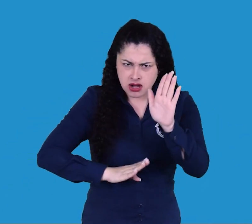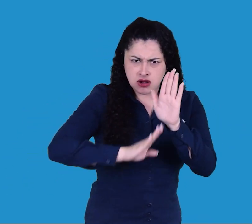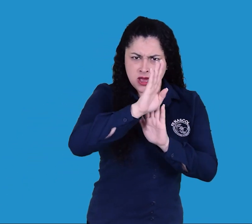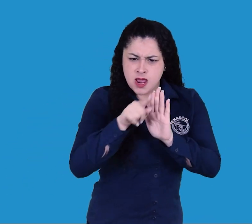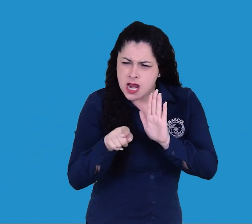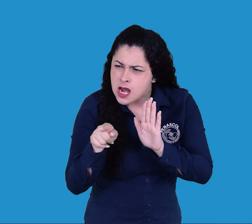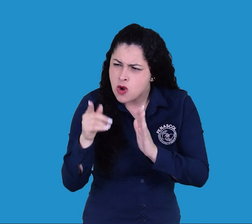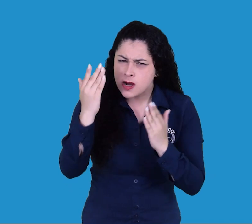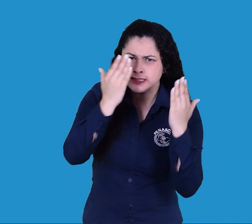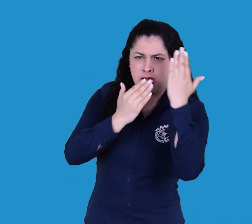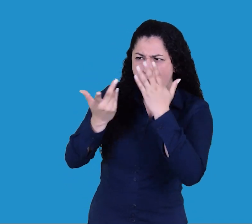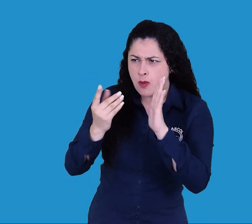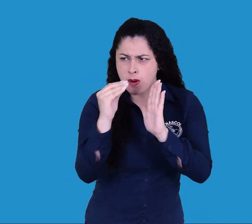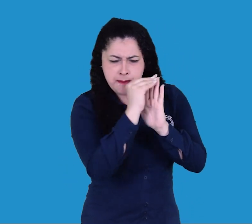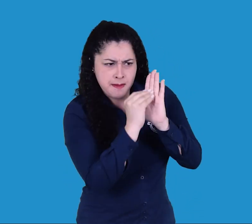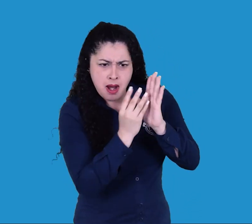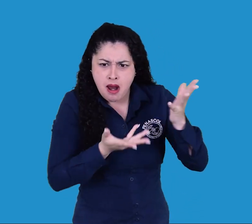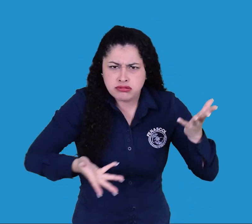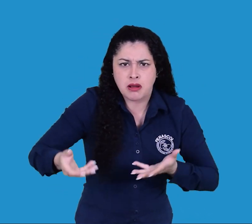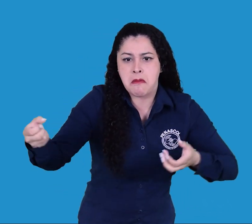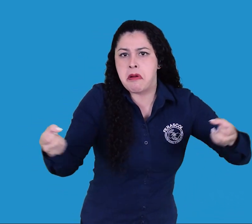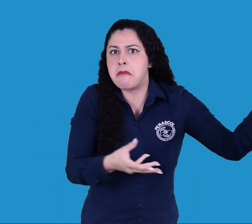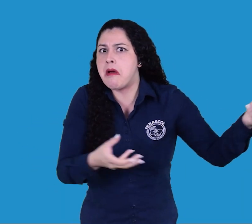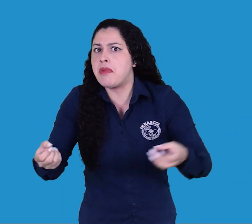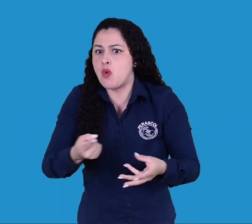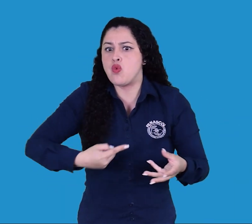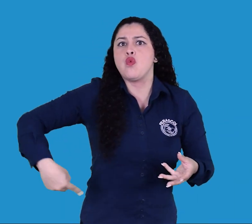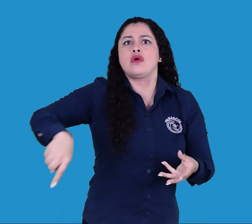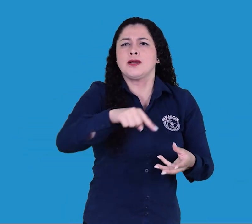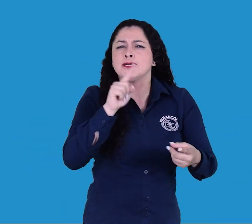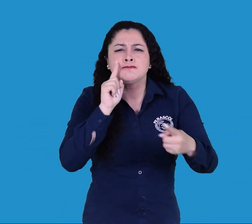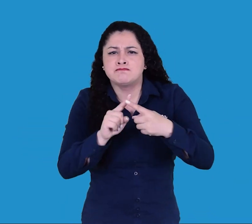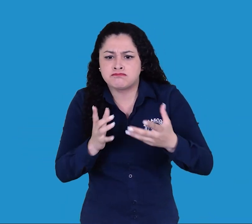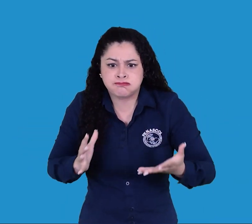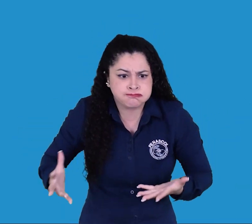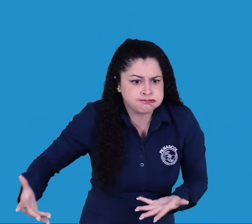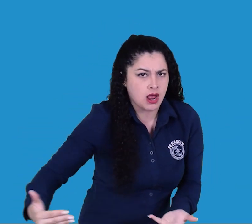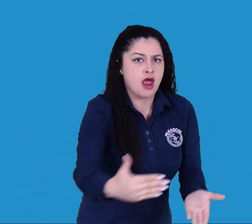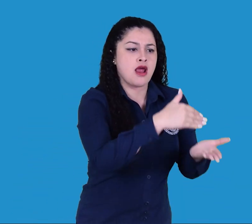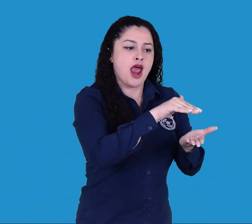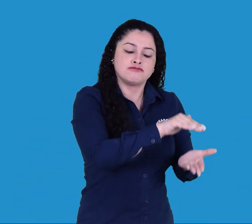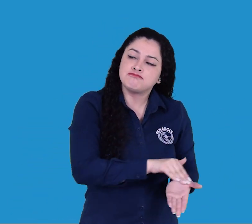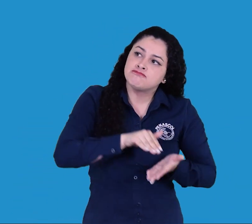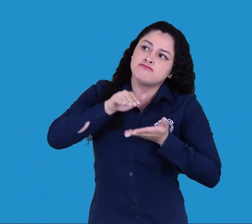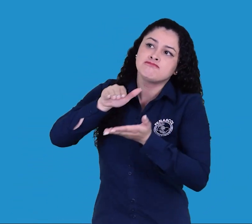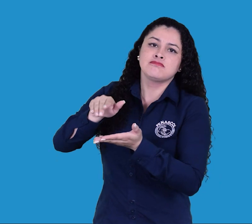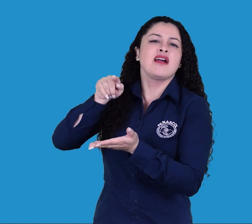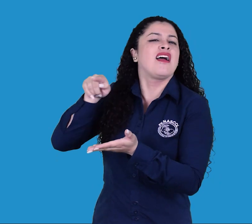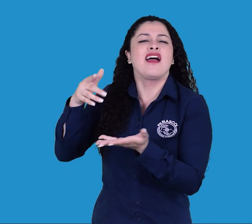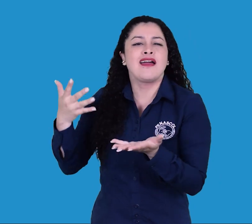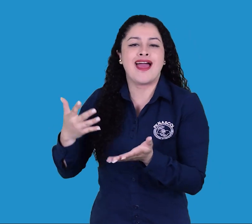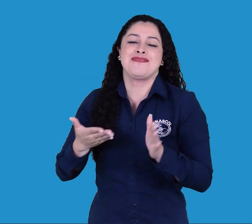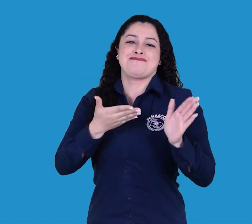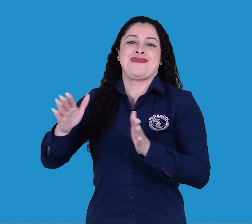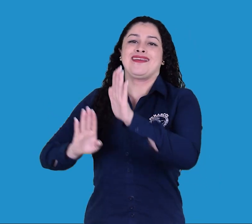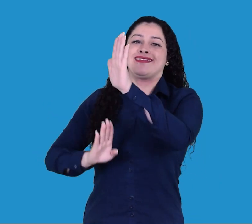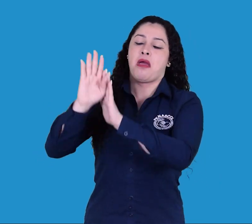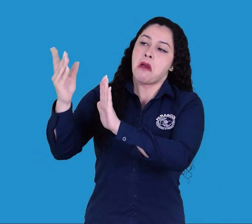con el fin de recoger la información y que sus voces sean tenidas en cuenta para el Plan de Desarrollo antes